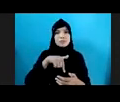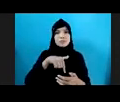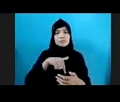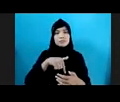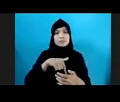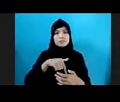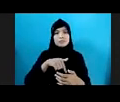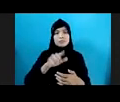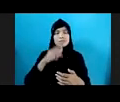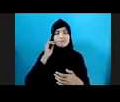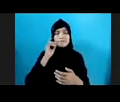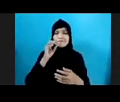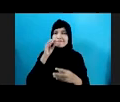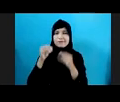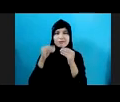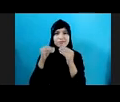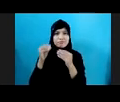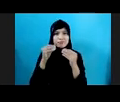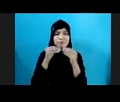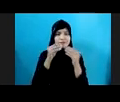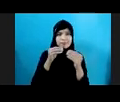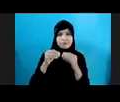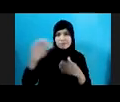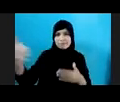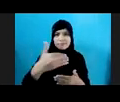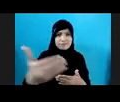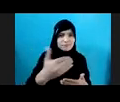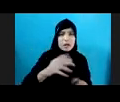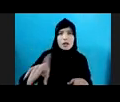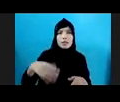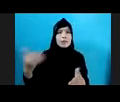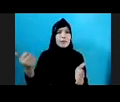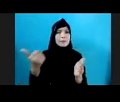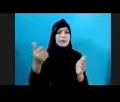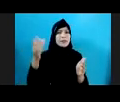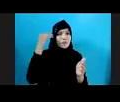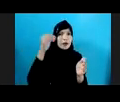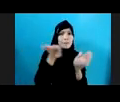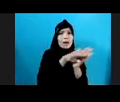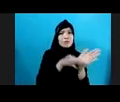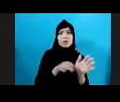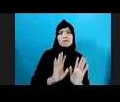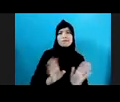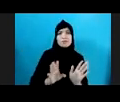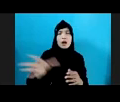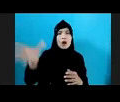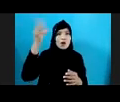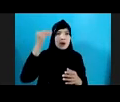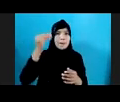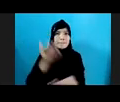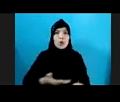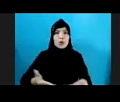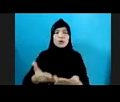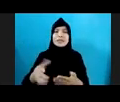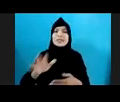Ribut Turut Tetapi Tidak Paham Regulasi Tidak Paham Kondisi Anak Tidak Paham Konteksnya Tidak Paham